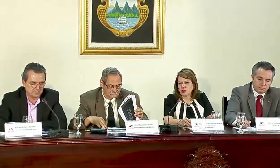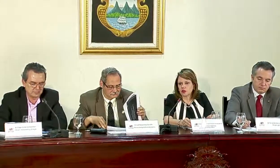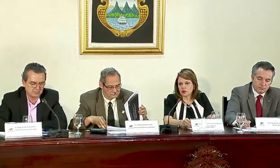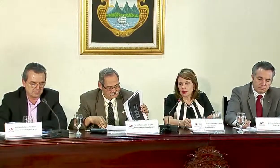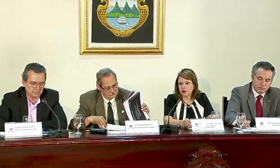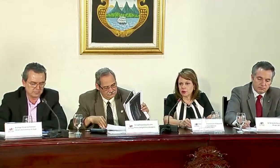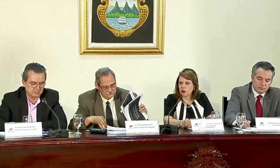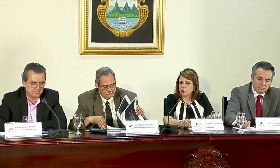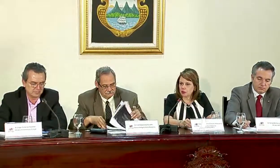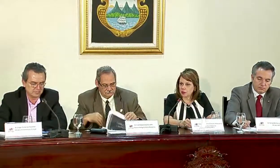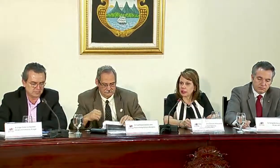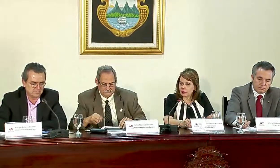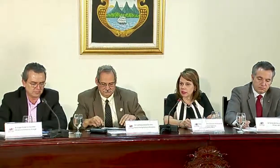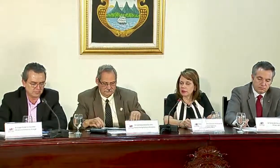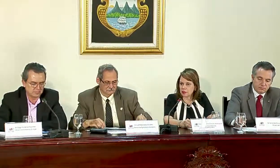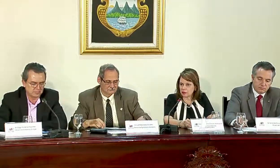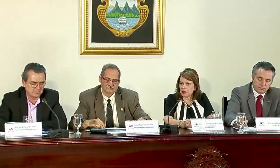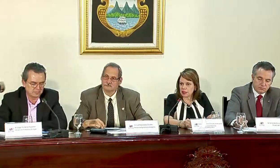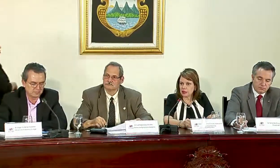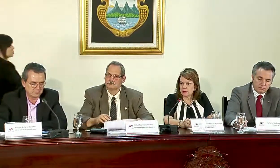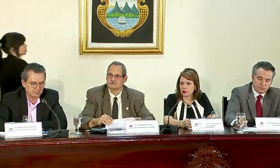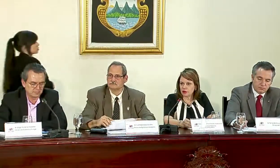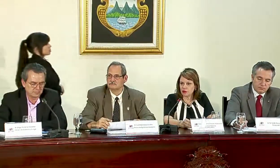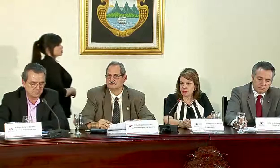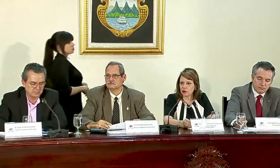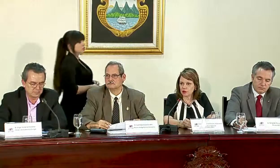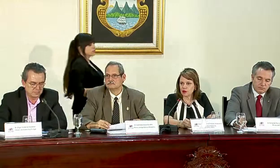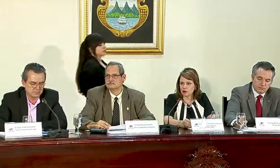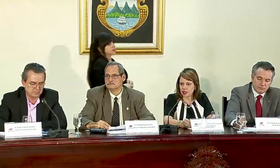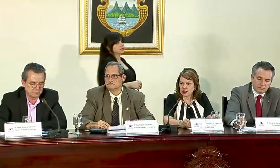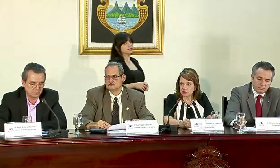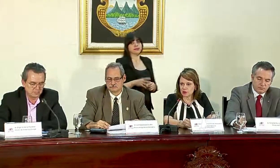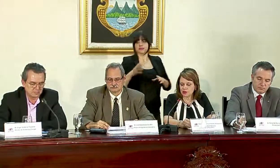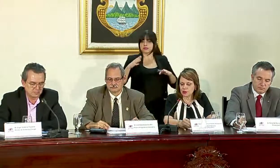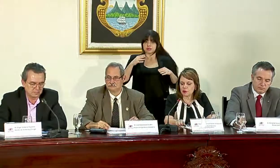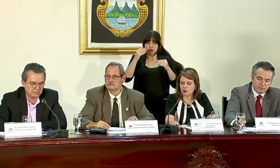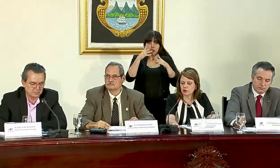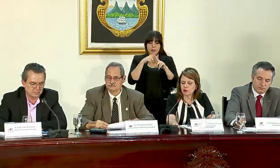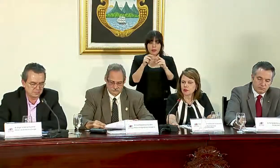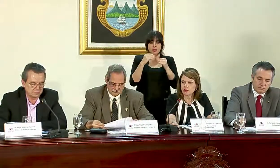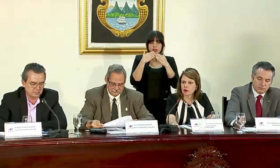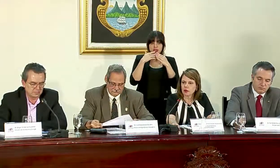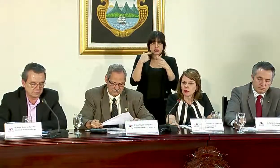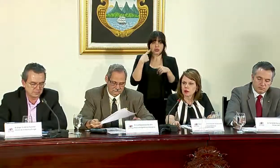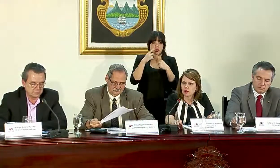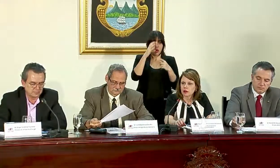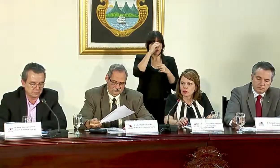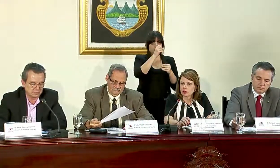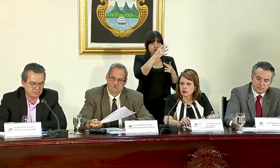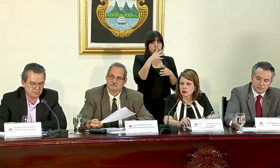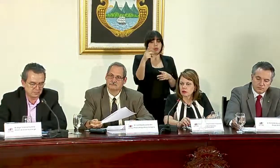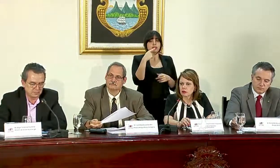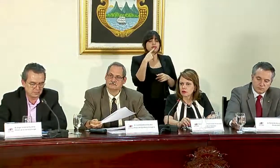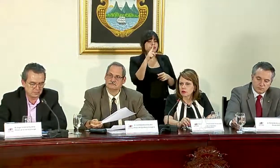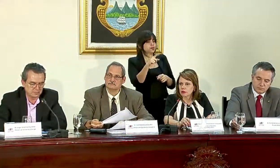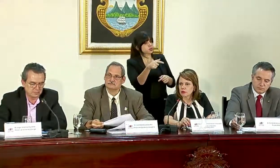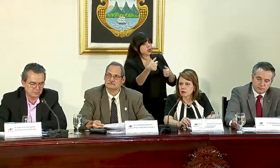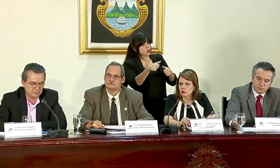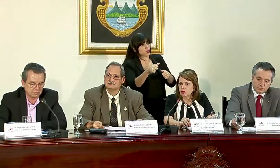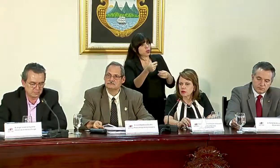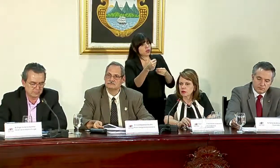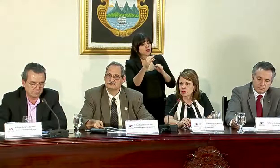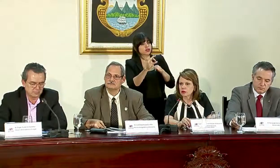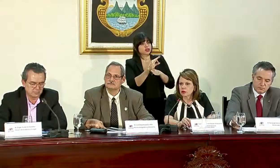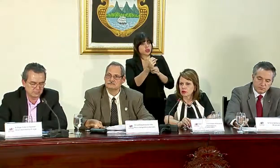No, señor, no me han informado, pero inmediatamente pediré información sobre el mismo. Gracias por estímelo. ¿Usted está de acuerdo en que los funcionarios públicos